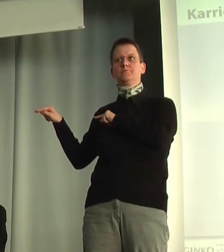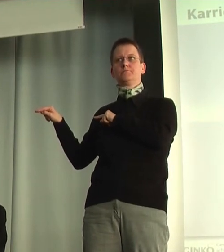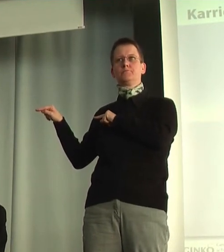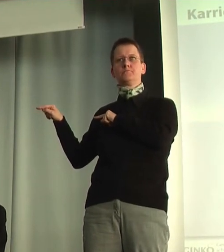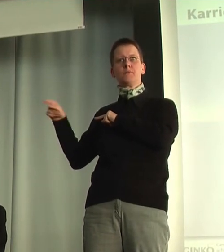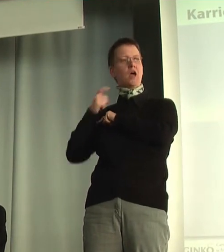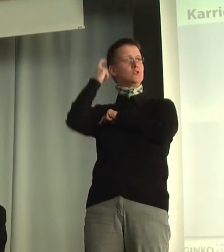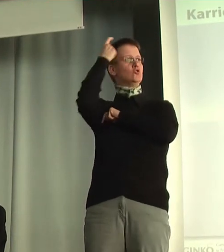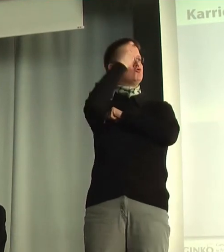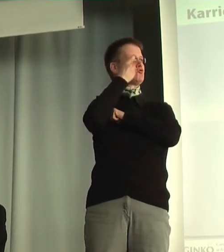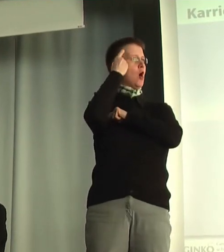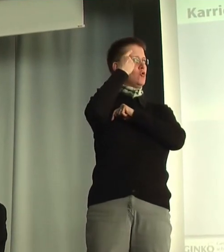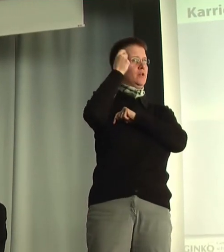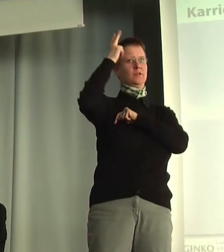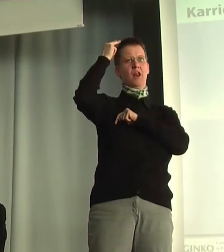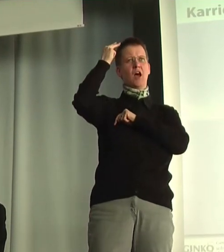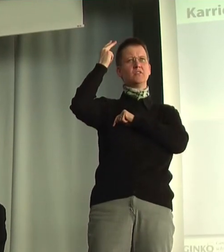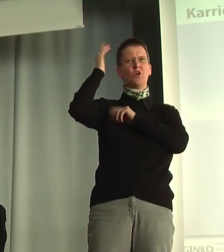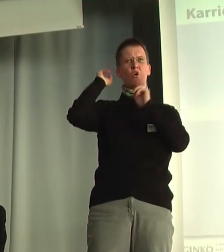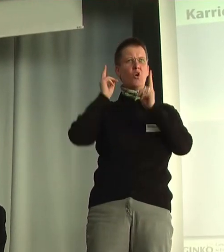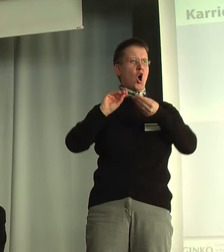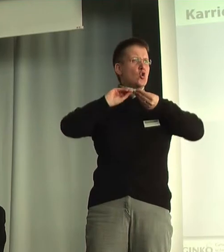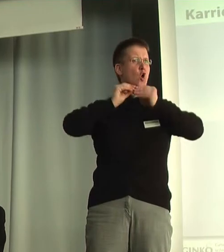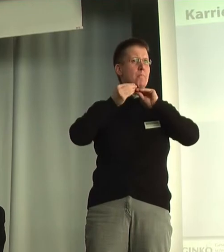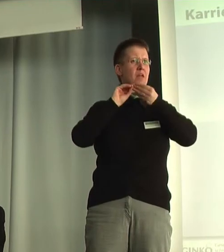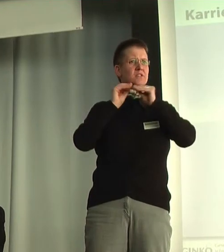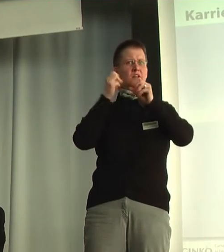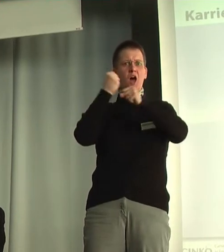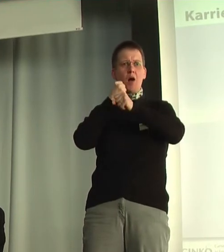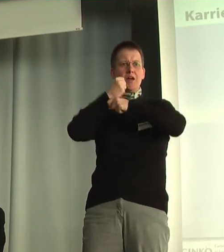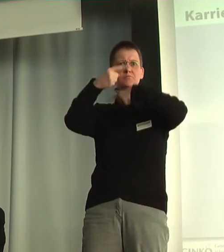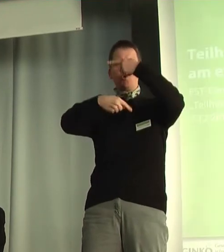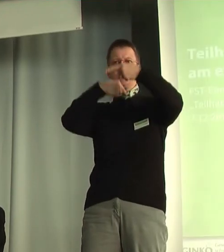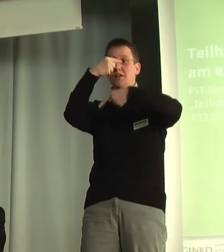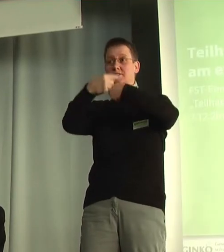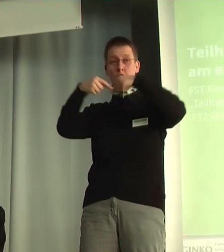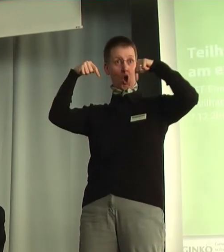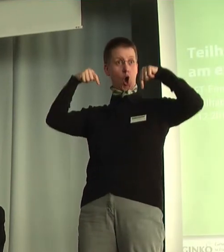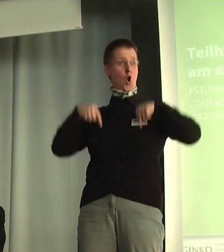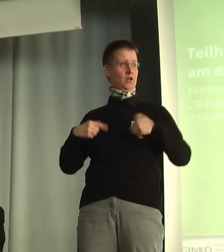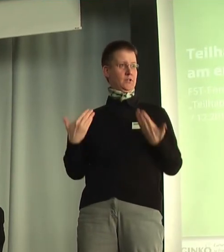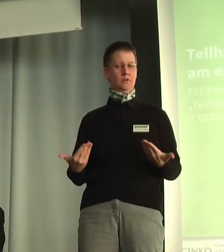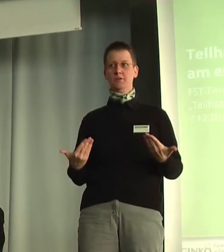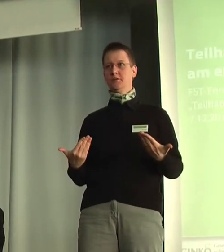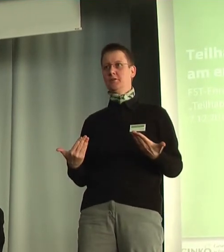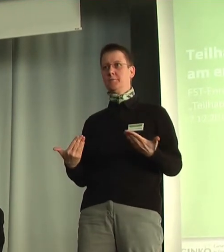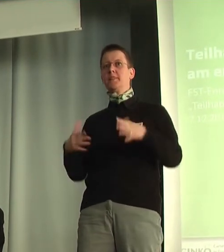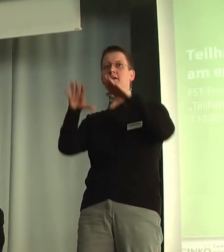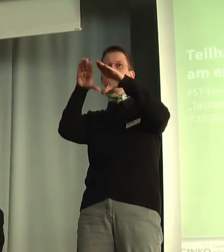Staunen gelernt, wie kompliziert dieser Arbeitskollegen ist. Heute aber geht es um Teilhabe von